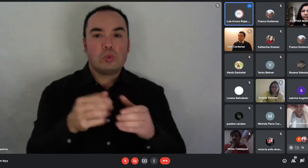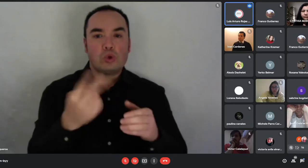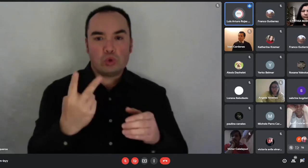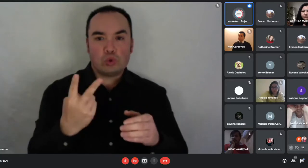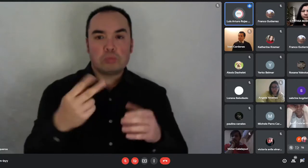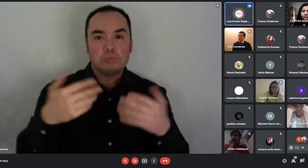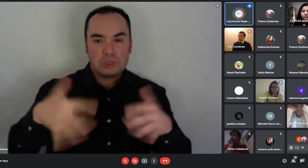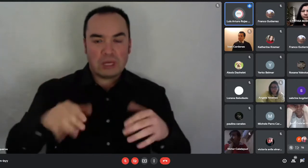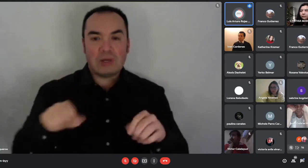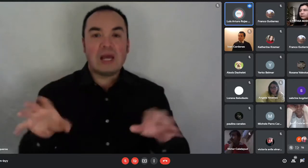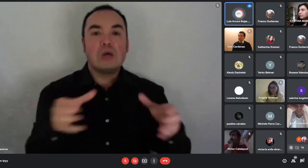¿ya?